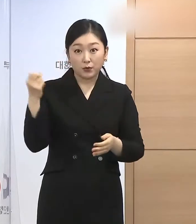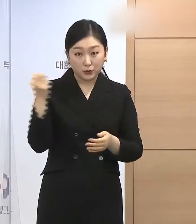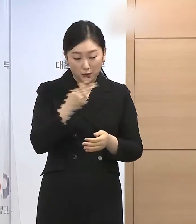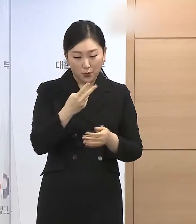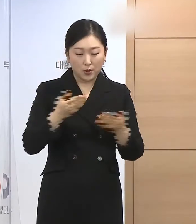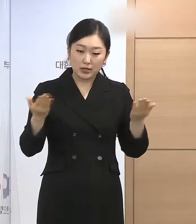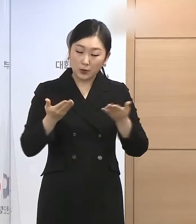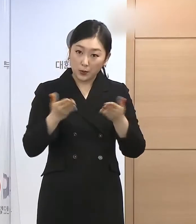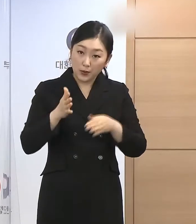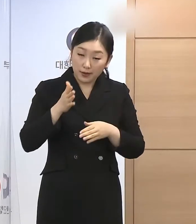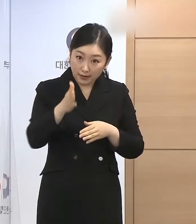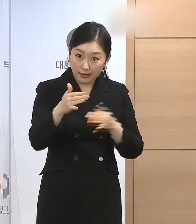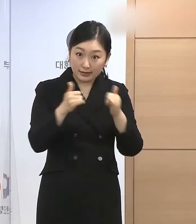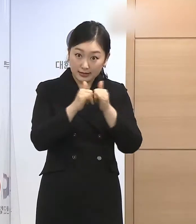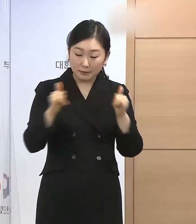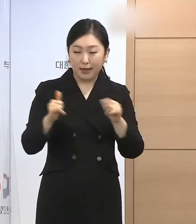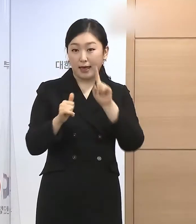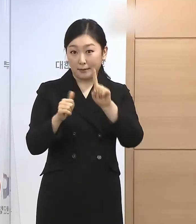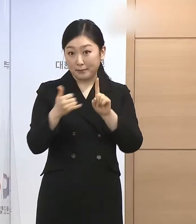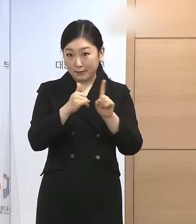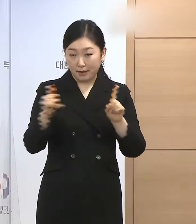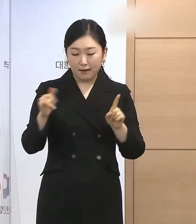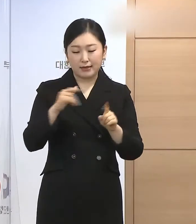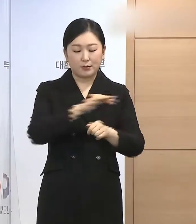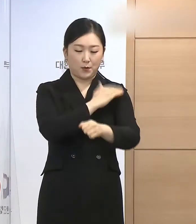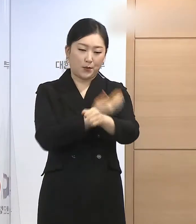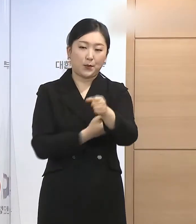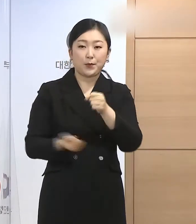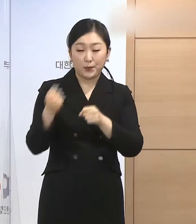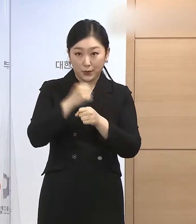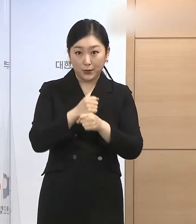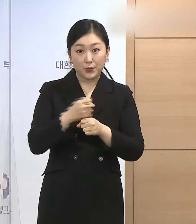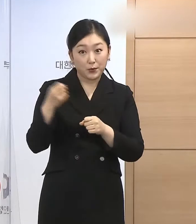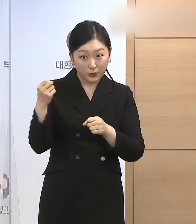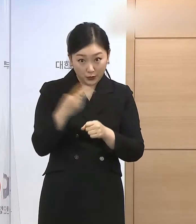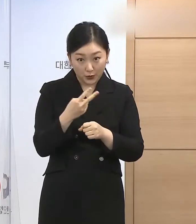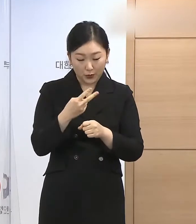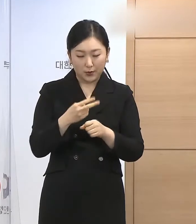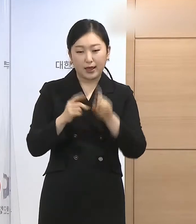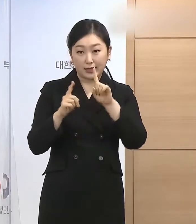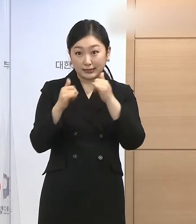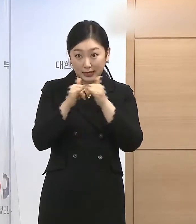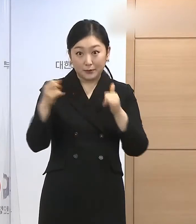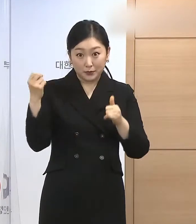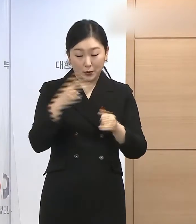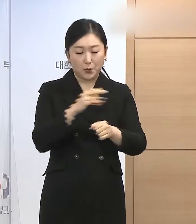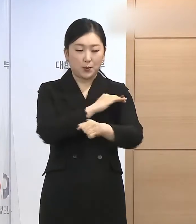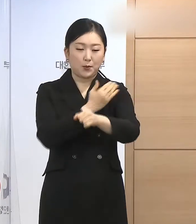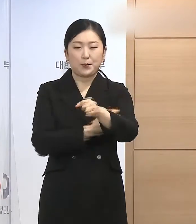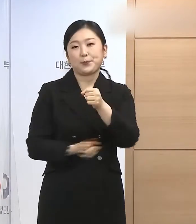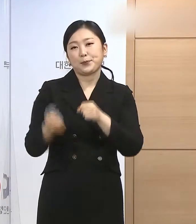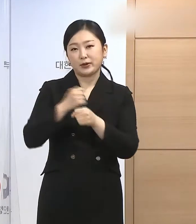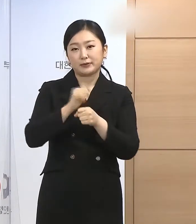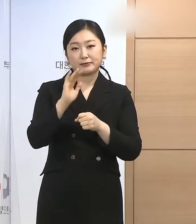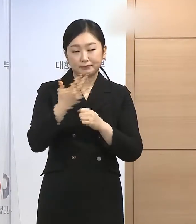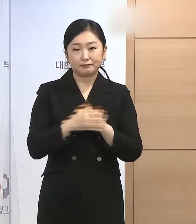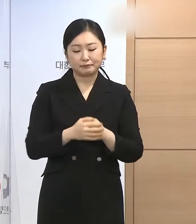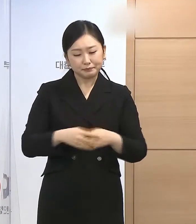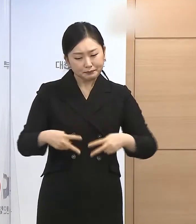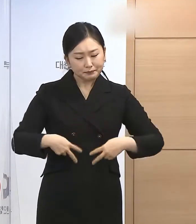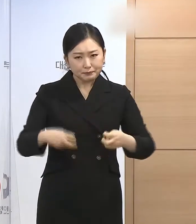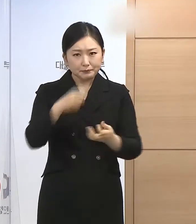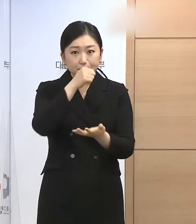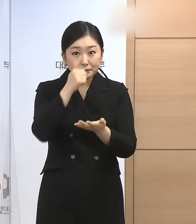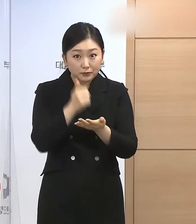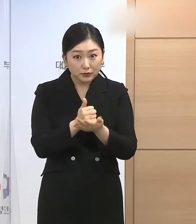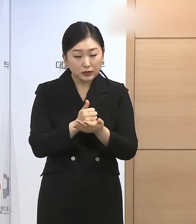형선거 실효 및 복권하고 시민운동가 1명에 대해 복권을 실시합니다. 낙태죄에 대한